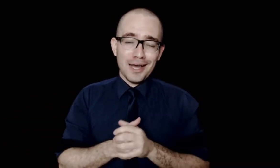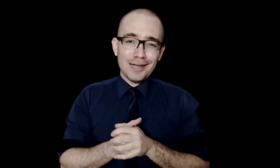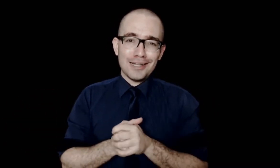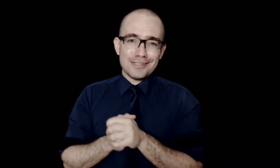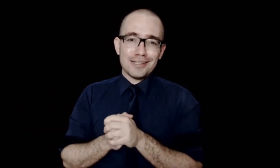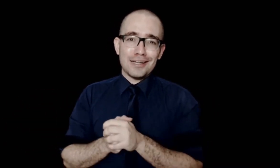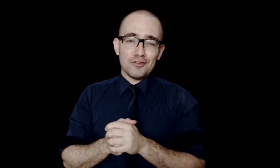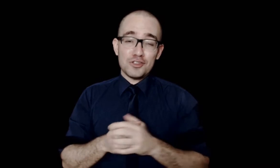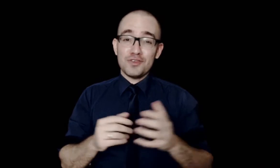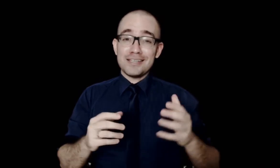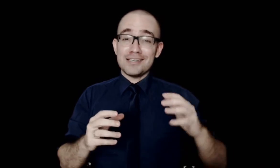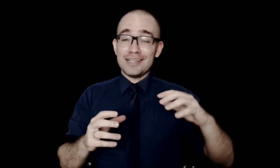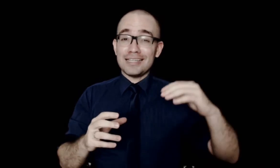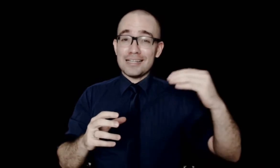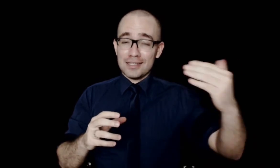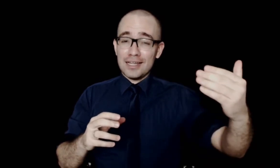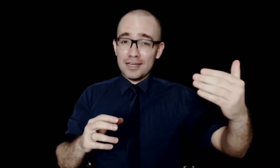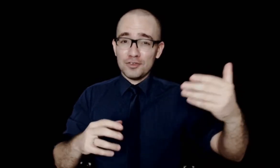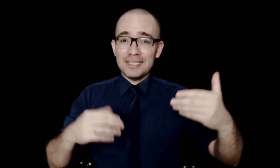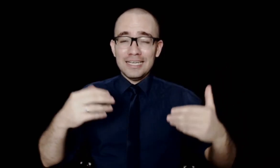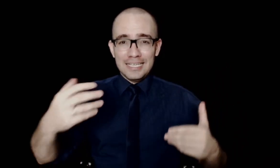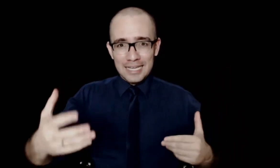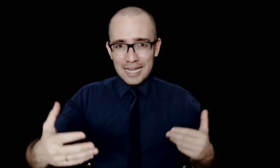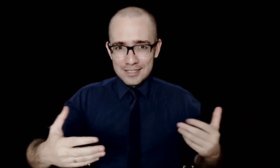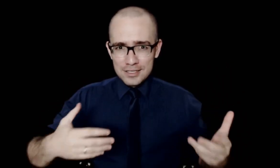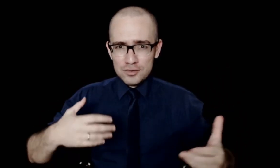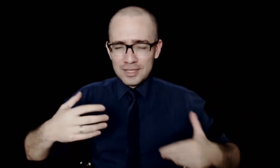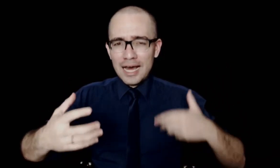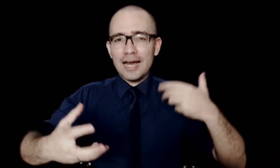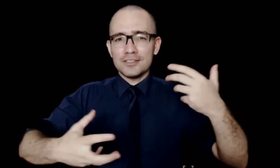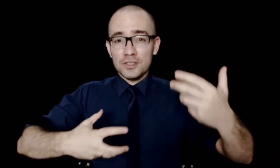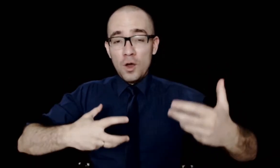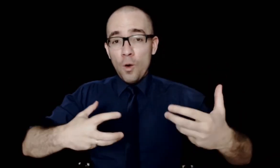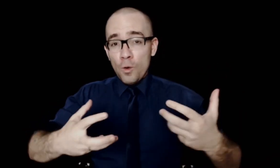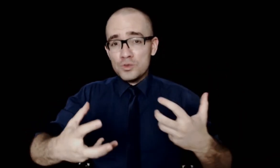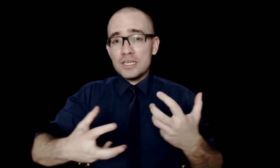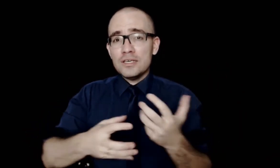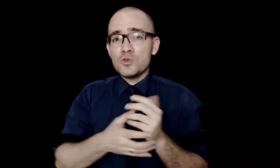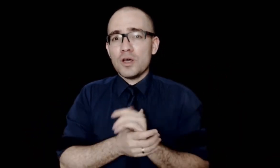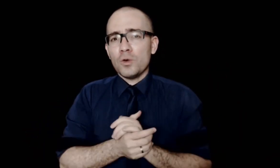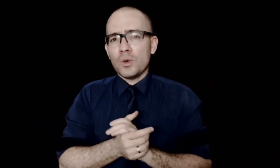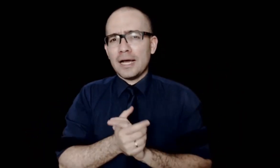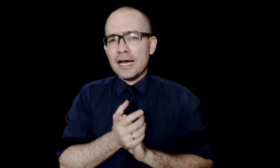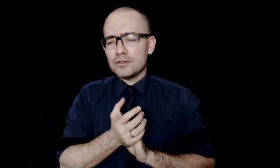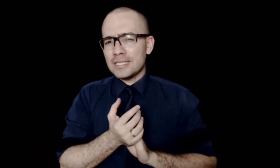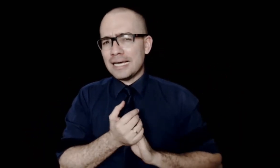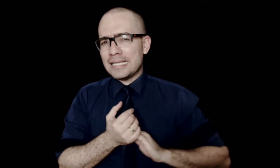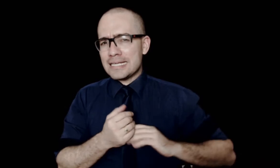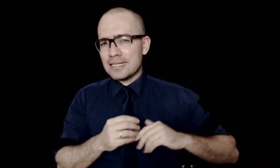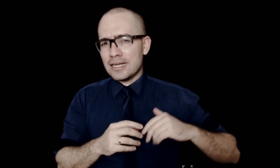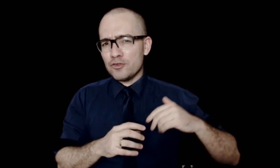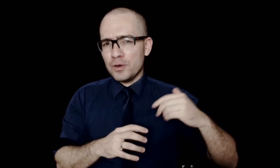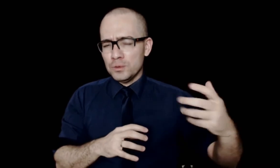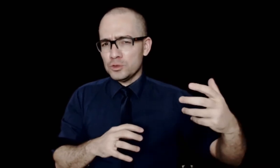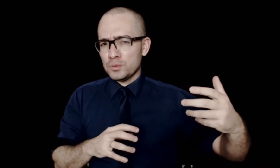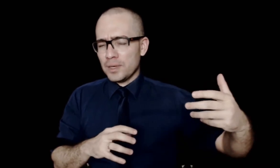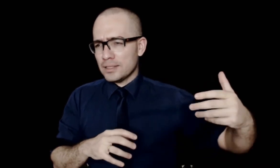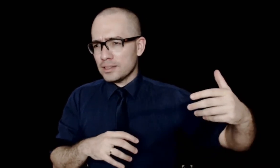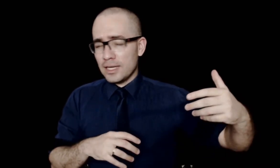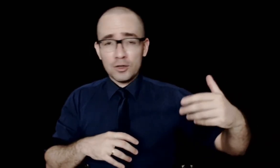a Análise da Tarefa, a diferença entre a Análise da Tarefa e a Análise da Atividade. Onde que isso é colocado? Será que a Análise da Tarefa é útil para, sei lá,